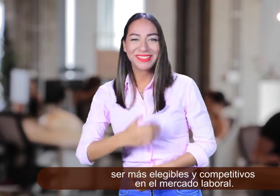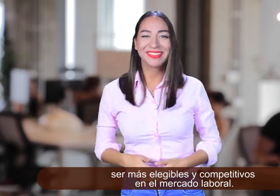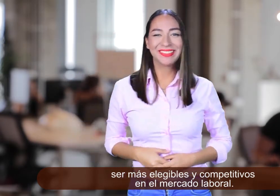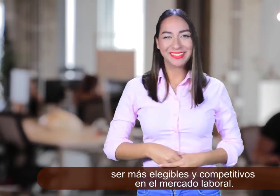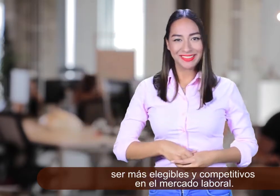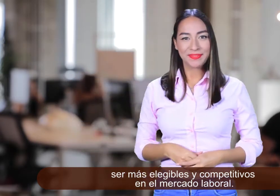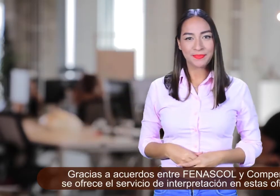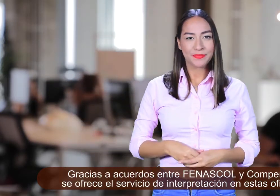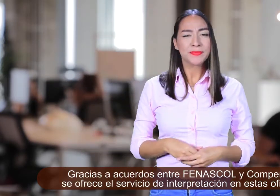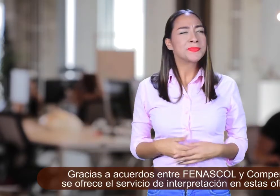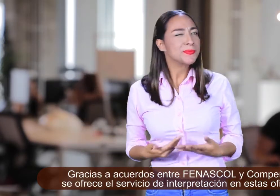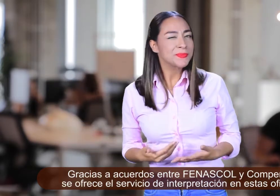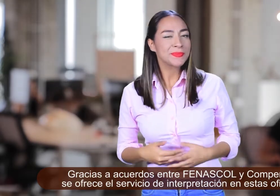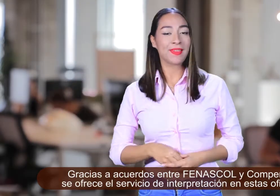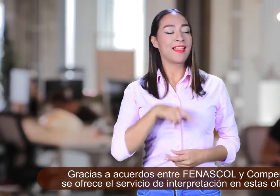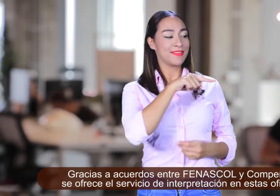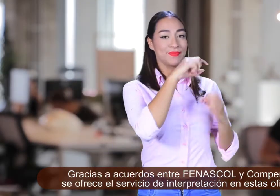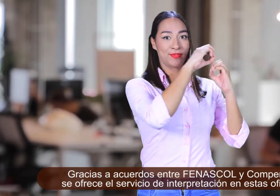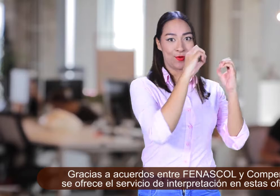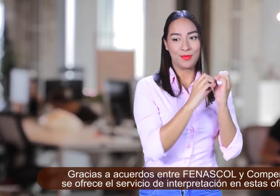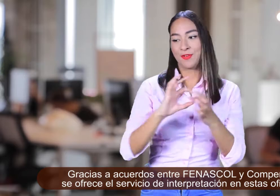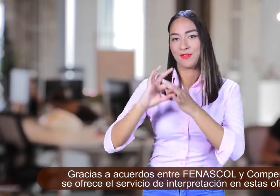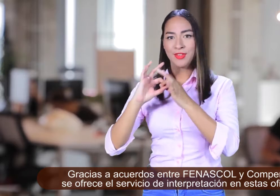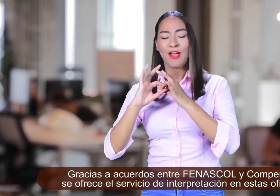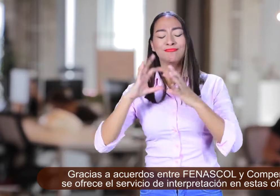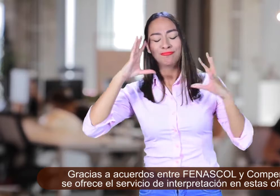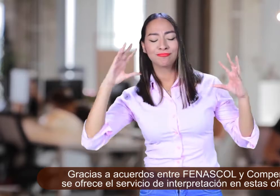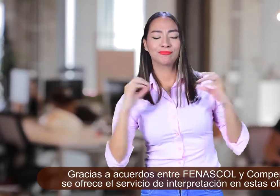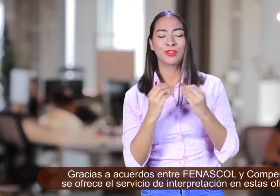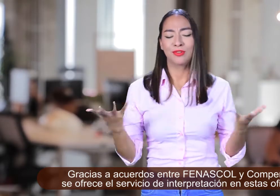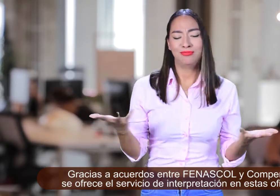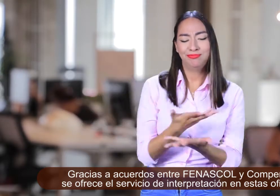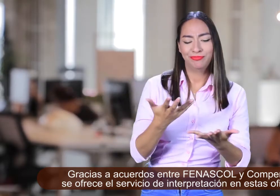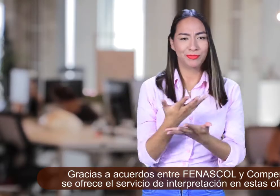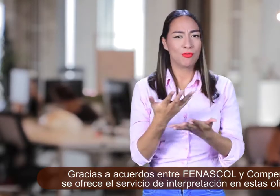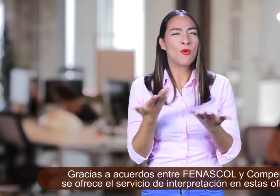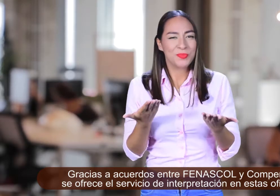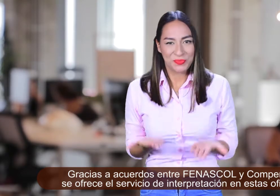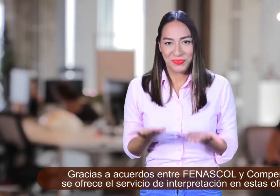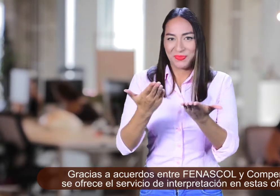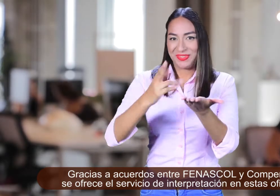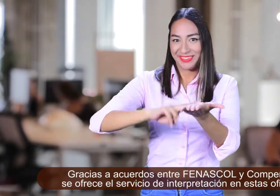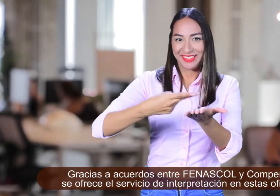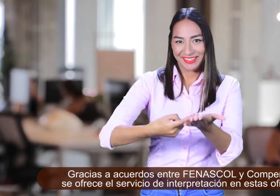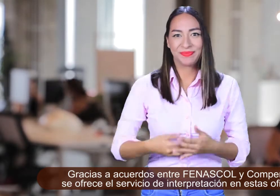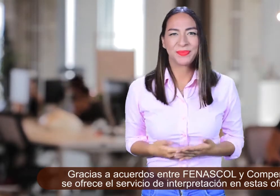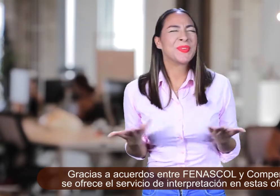laboral. Gracias a acuerdos entre FENASCOL y Compensar, se ofrece el servicio de interpretación en estas oficinas.